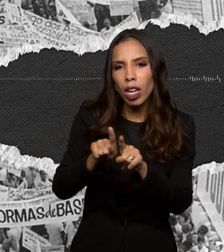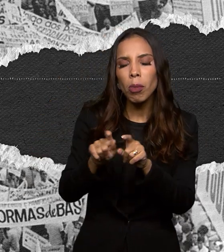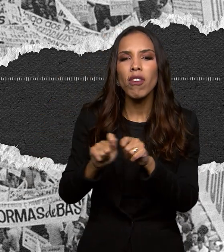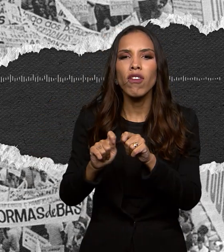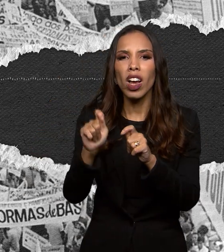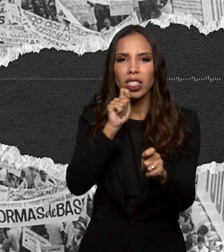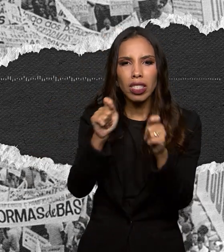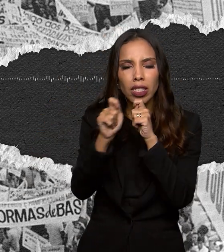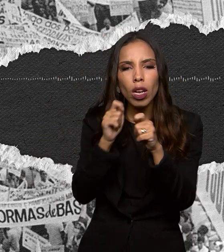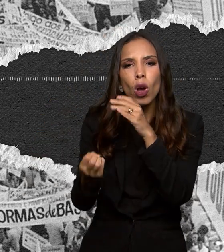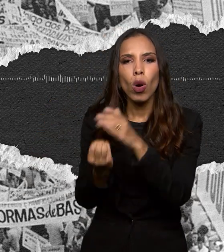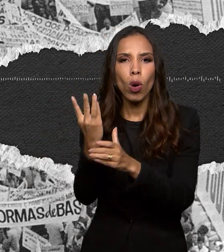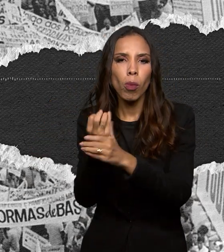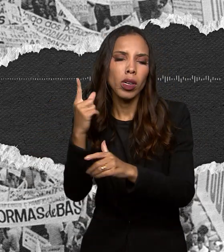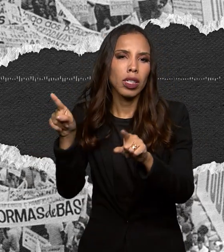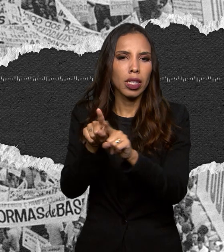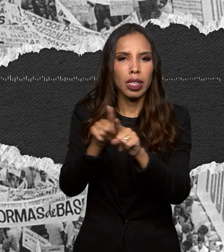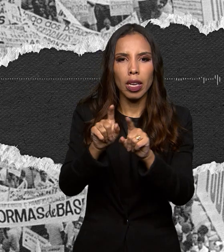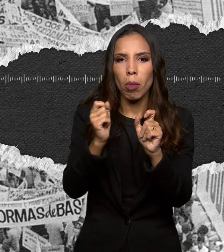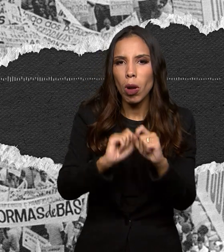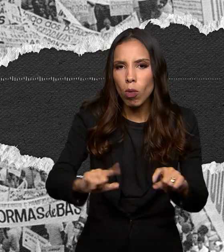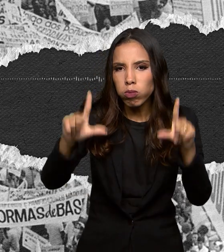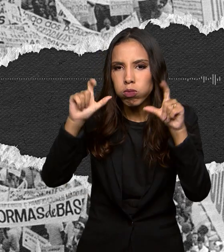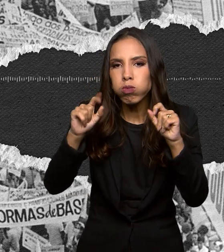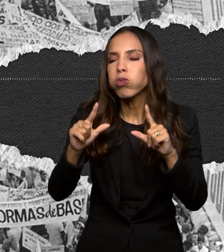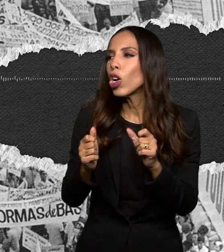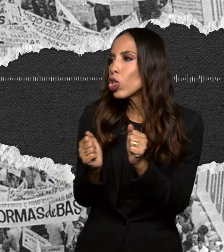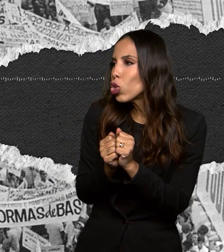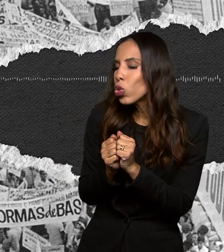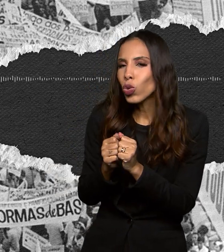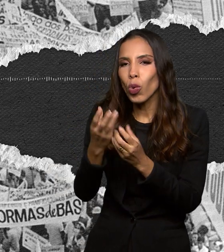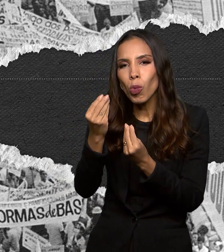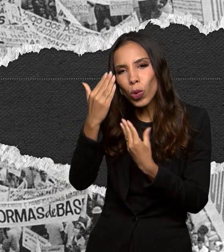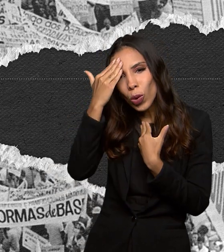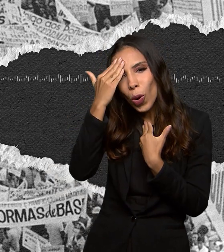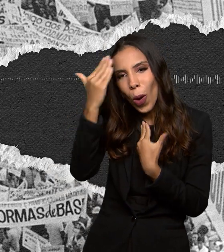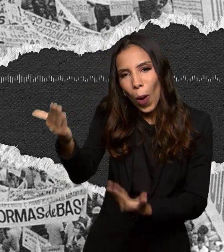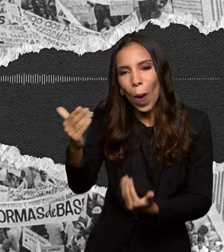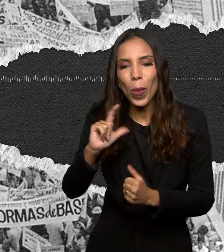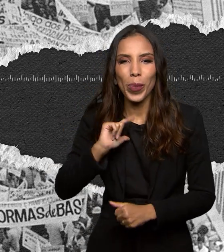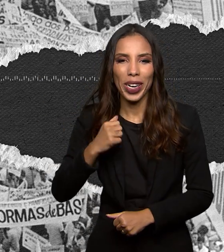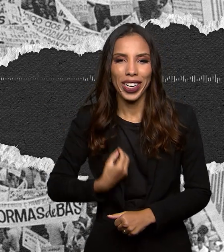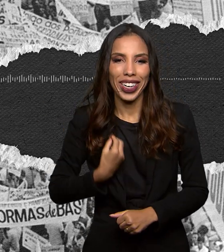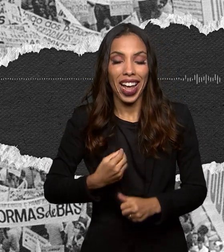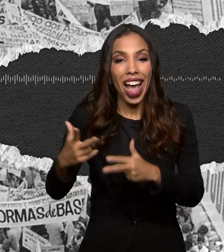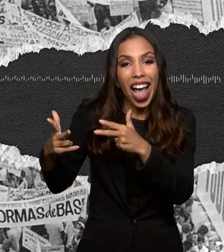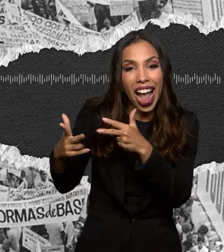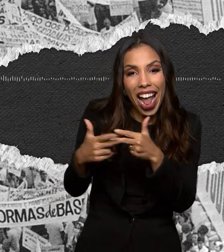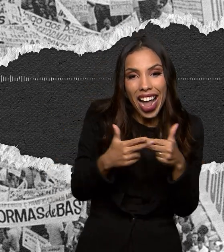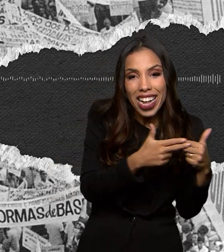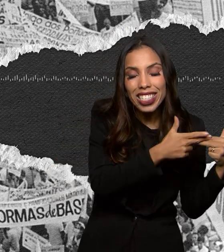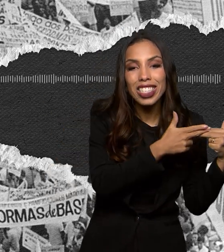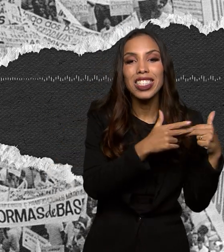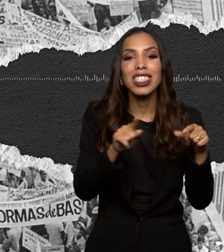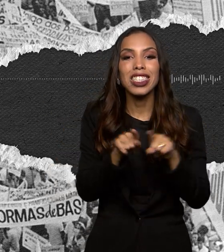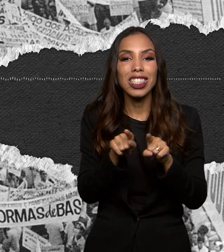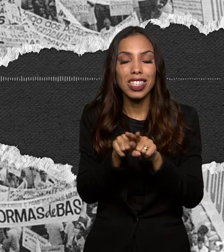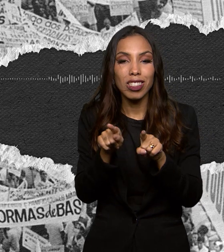entrevistas contribui com enfoques enfim tamo junto a Fran muito obrigada a edição parte da montagem e divulgação nas